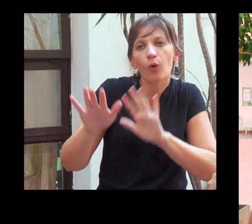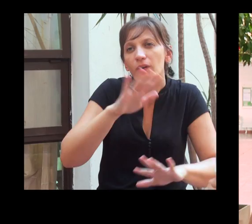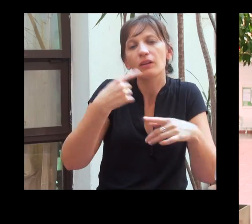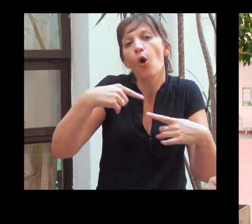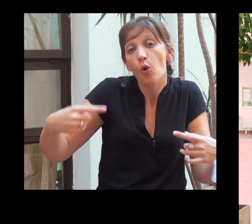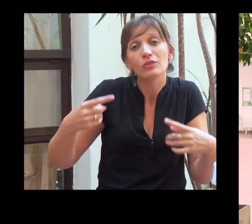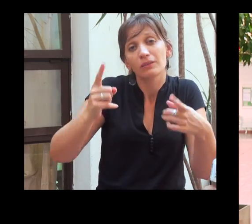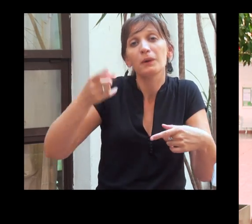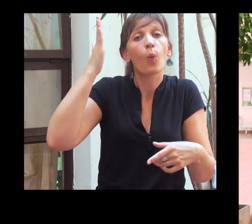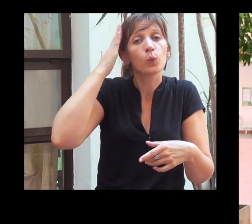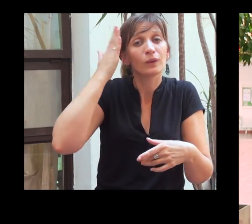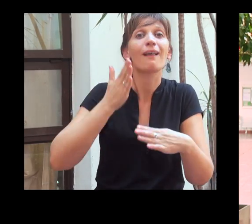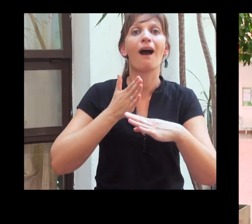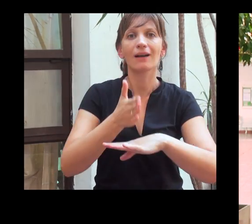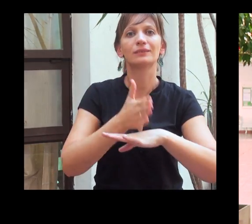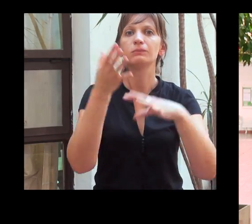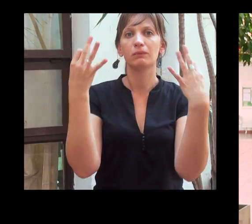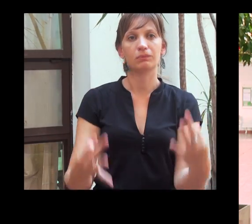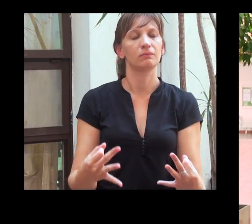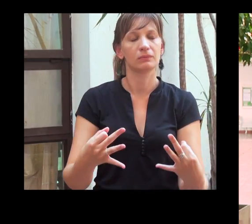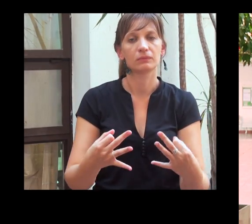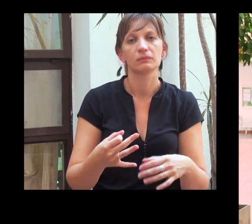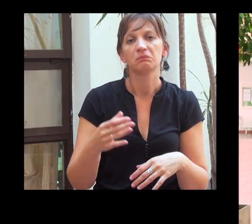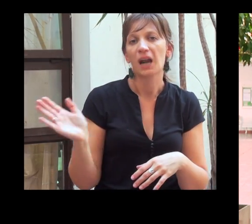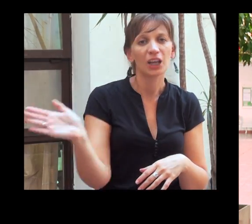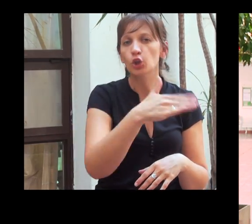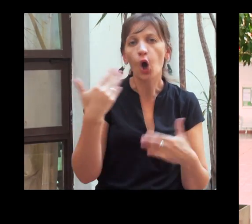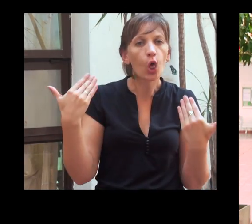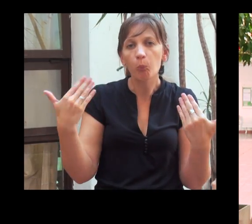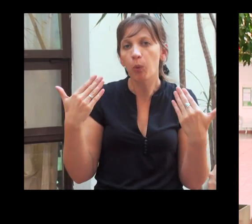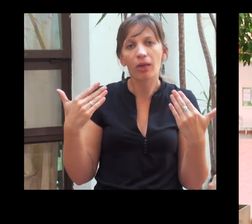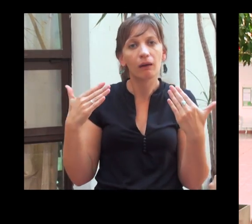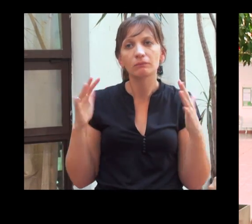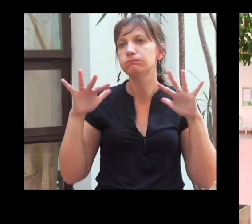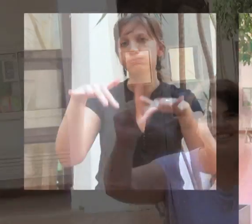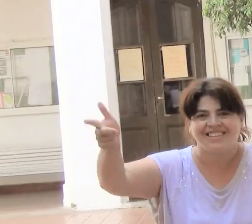productos culturales o eventos culturales accesibles, en donde estén pensados para que todos podamos participar.